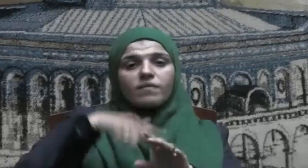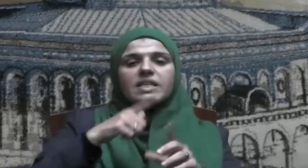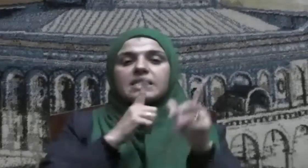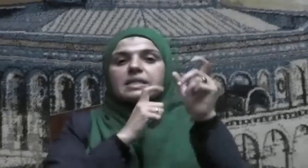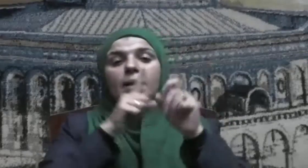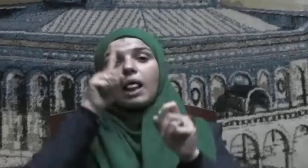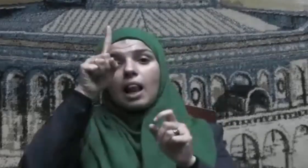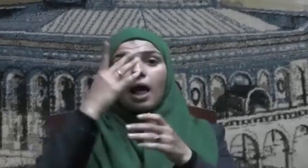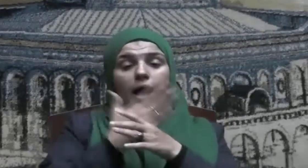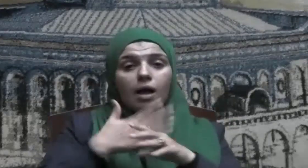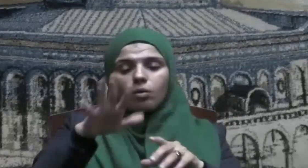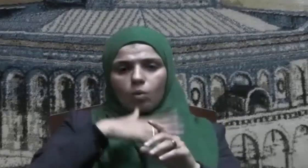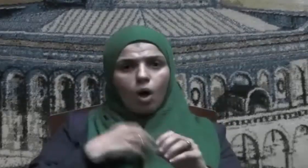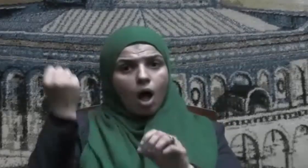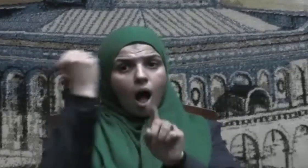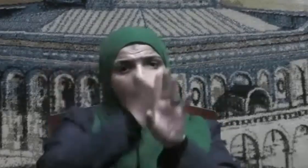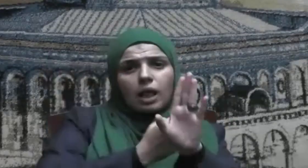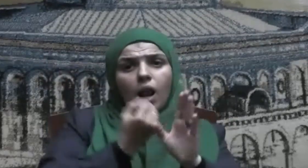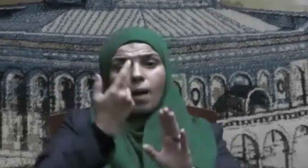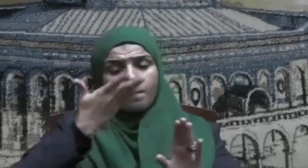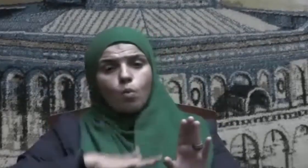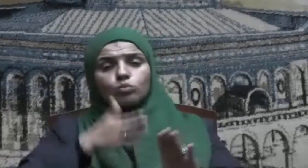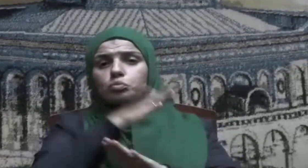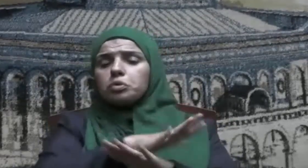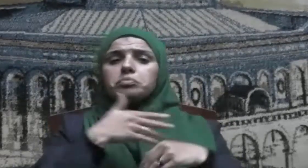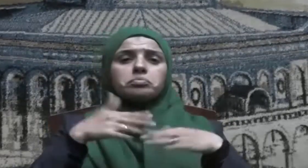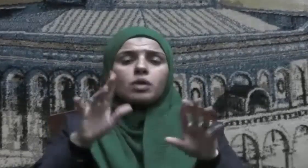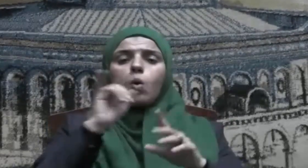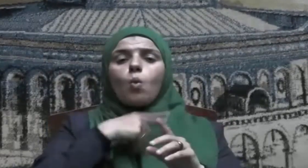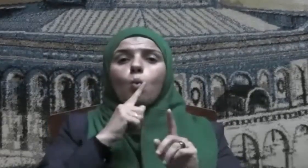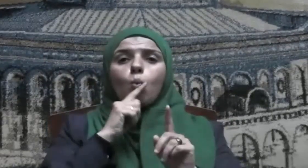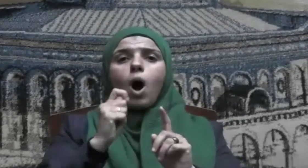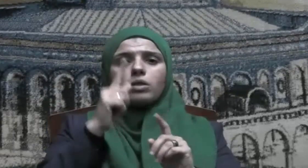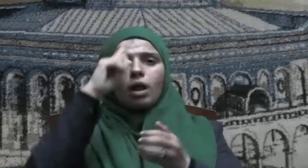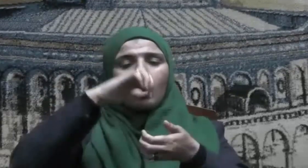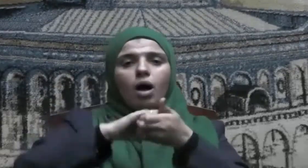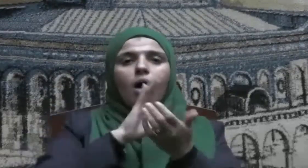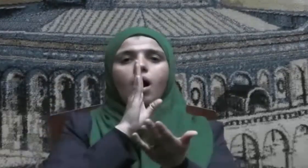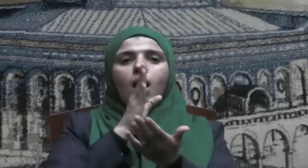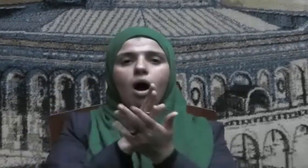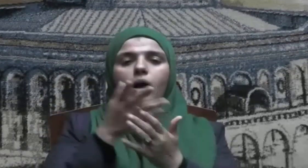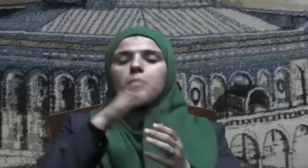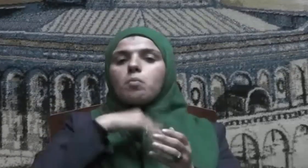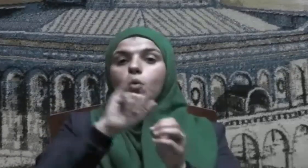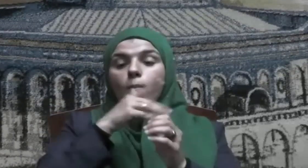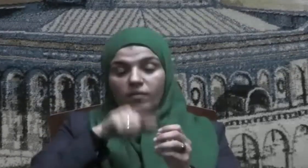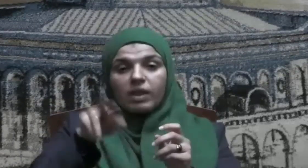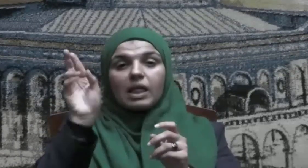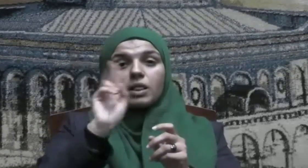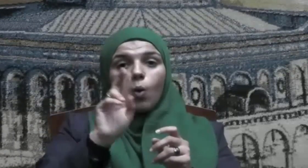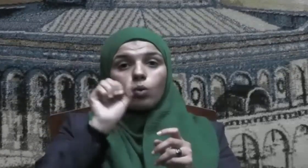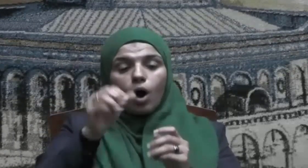فيقتلون ويقتلون وعداً عليه حقاً في التوراة والإردين والقرآن